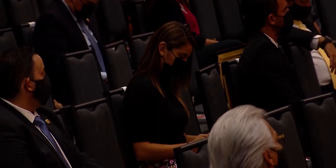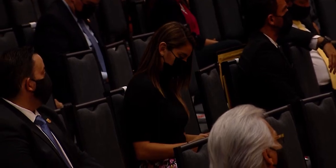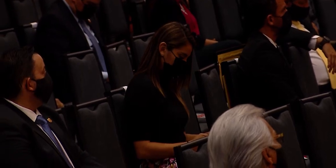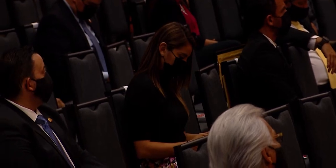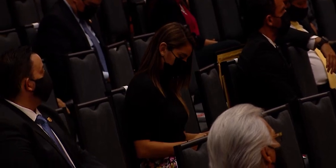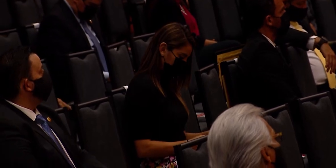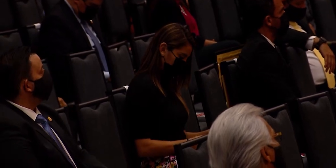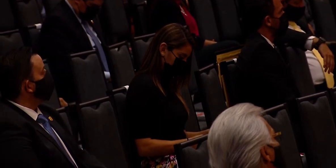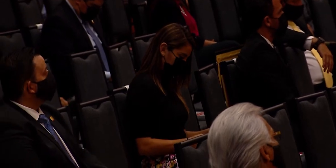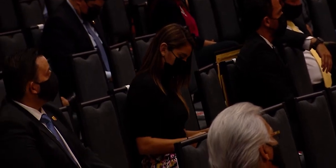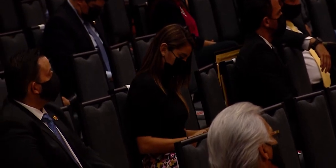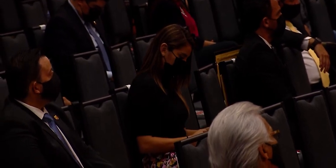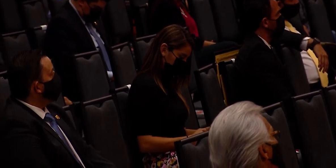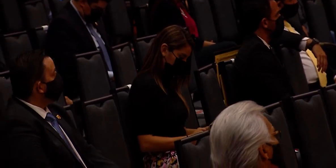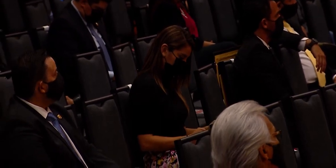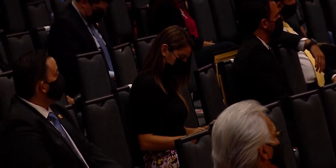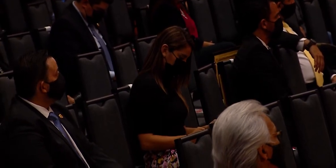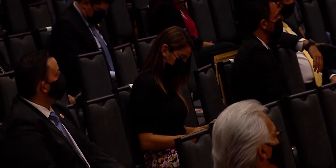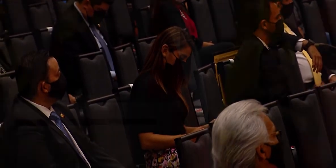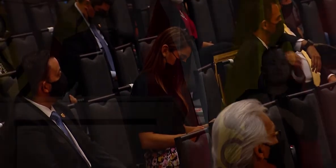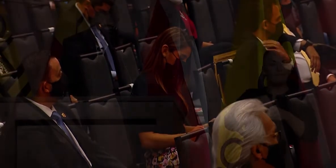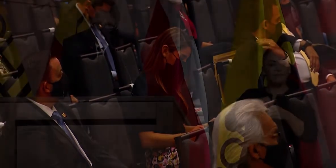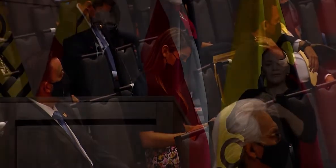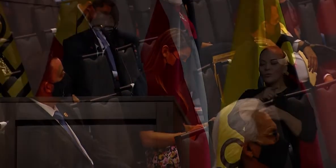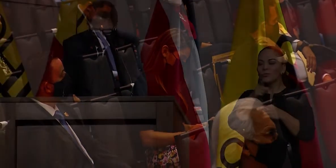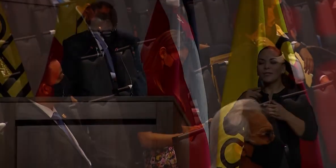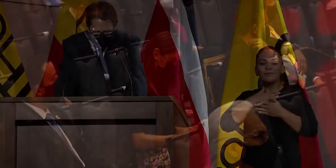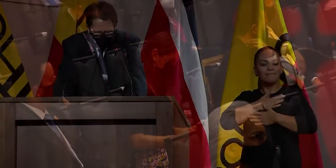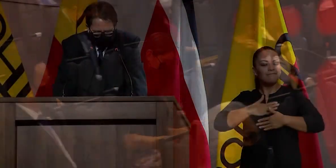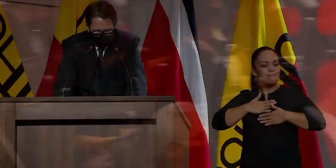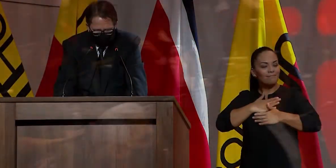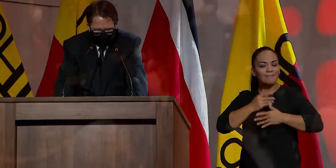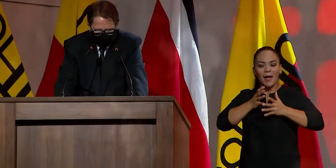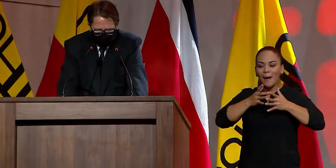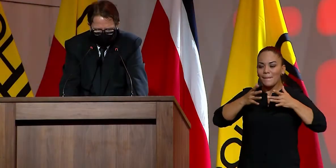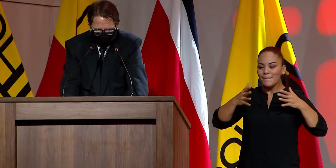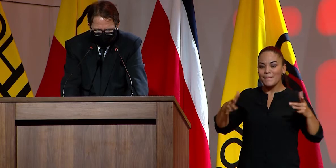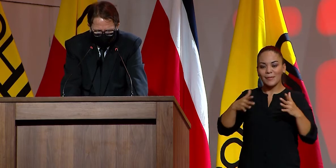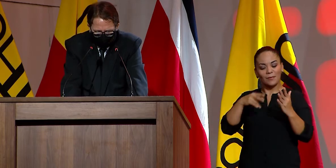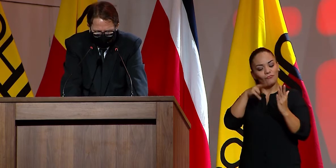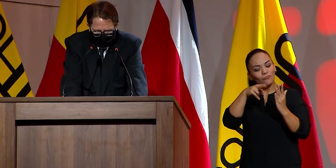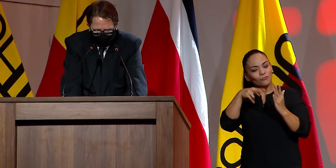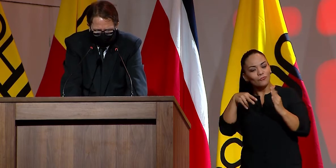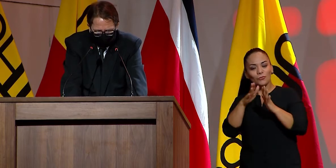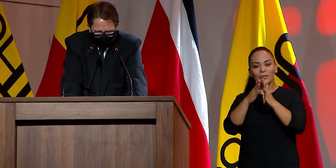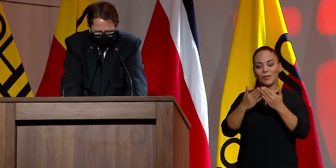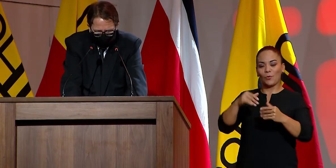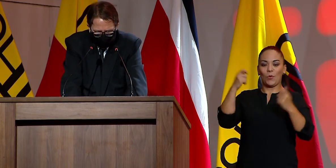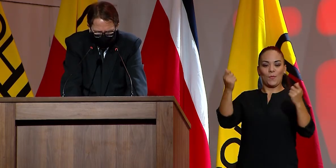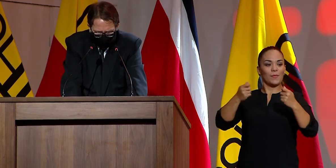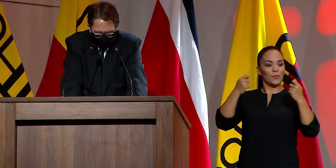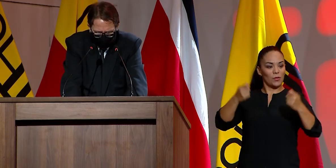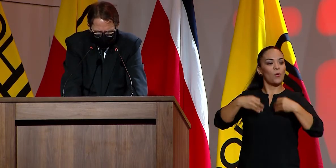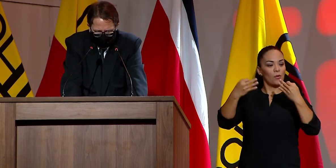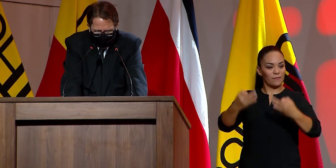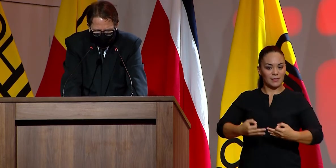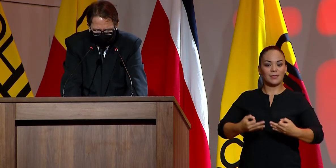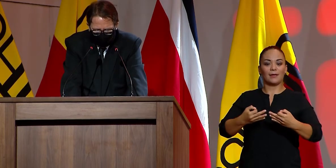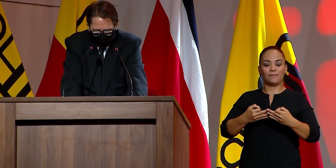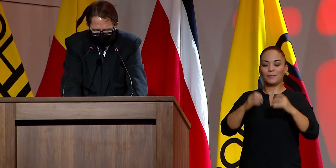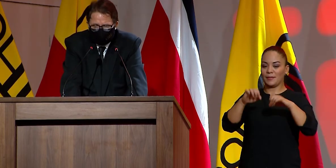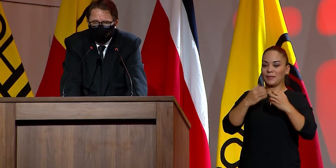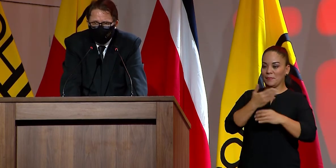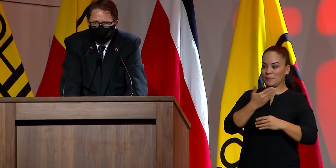deleiten ampliamente, es que se deleiten ustedes ampliamente con el libro conmemorativo y oficial del equipo,